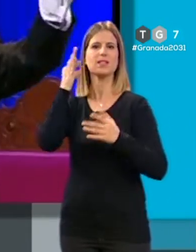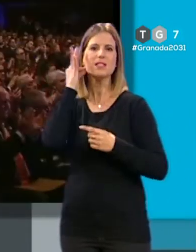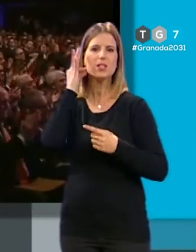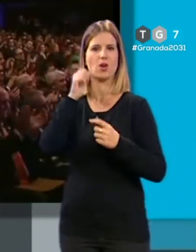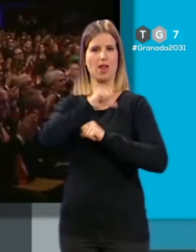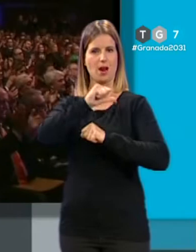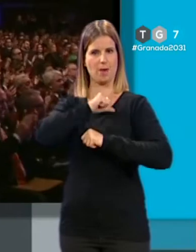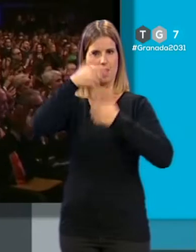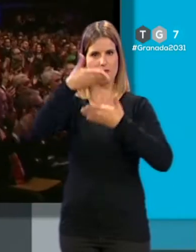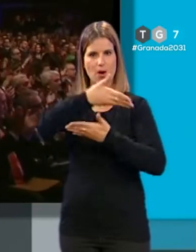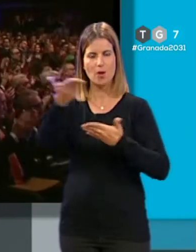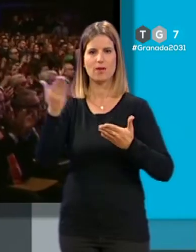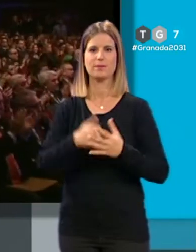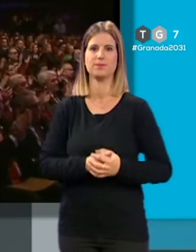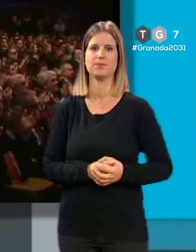Esperanza.